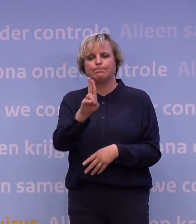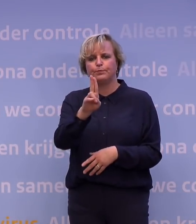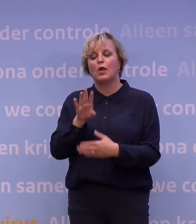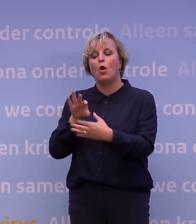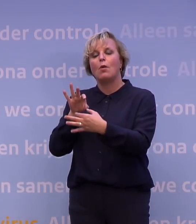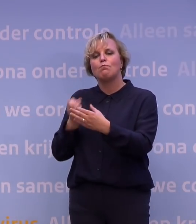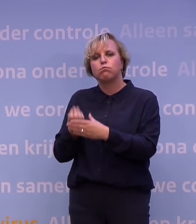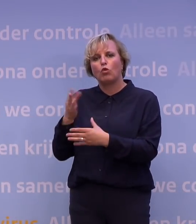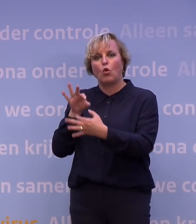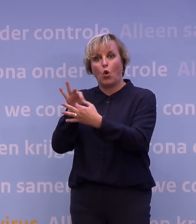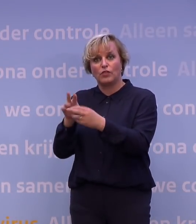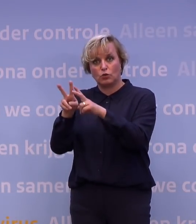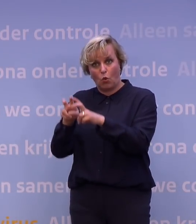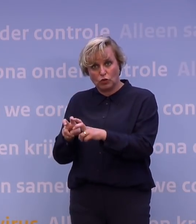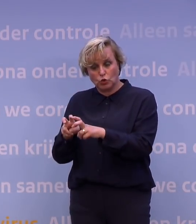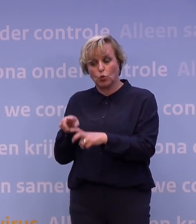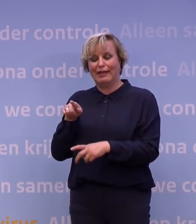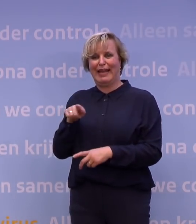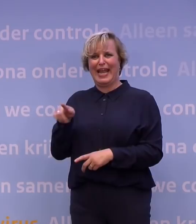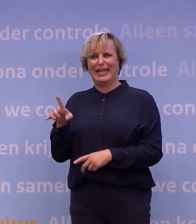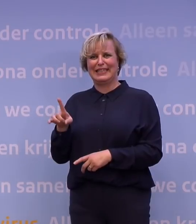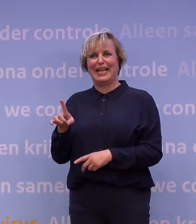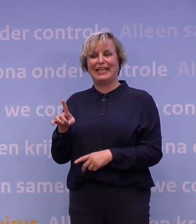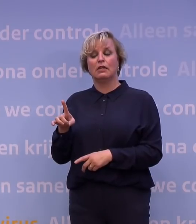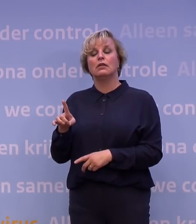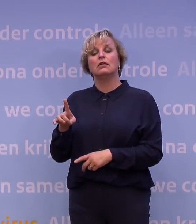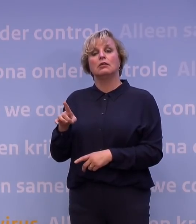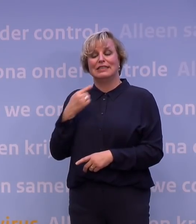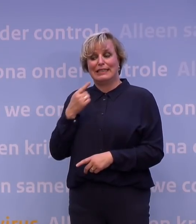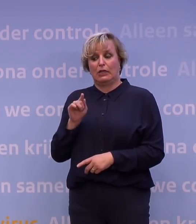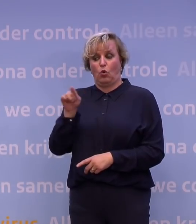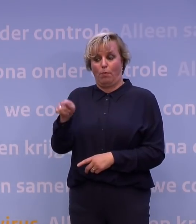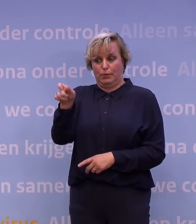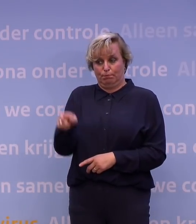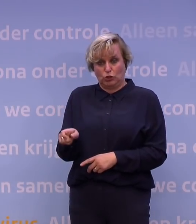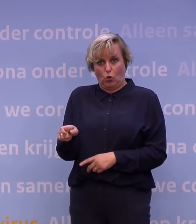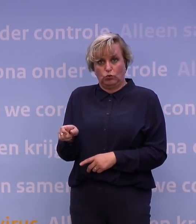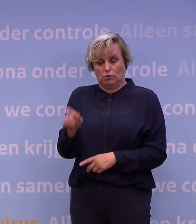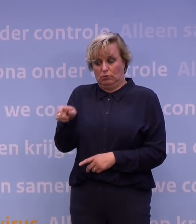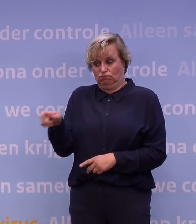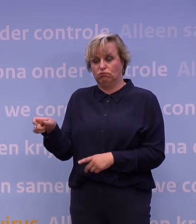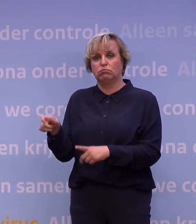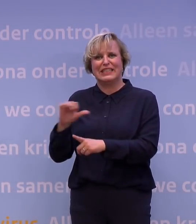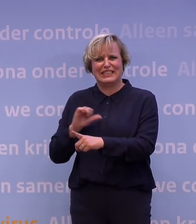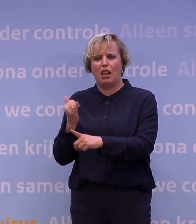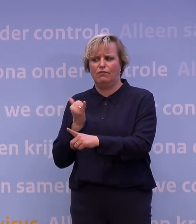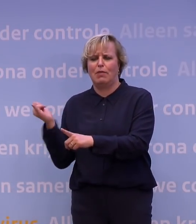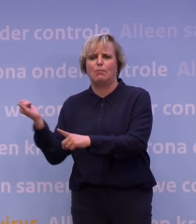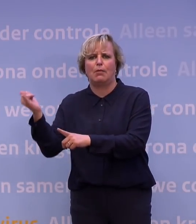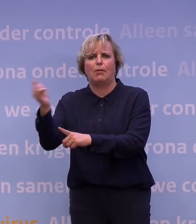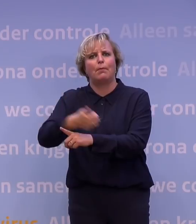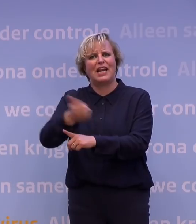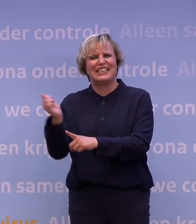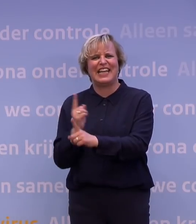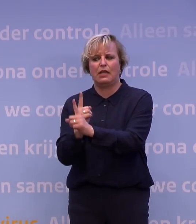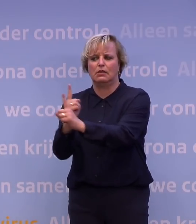dat de GGD's dan moeten zeggen tegen mensen die het zelf kunnen, bel zelf je contacten na, dus dan vindt bron- en contactonderzoek plaats. Maar je zou eigenlijk het liefst